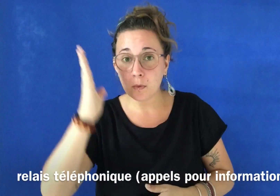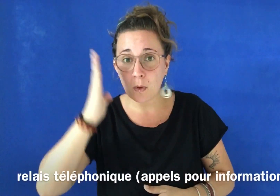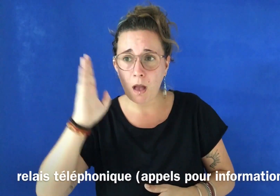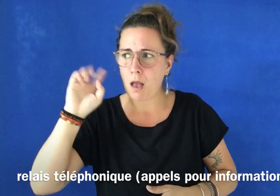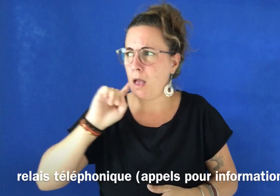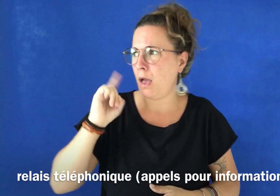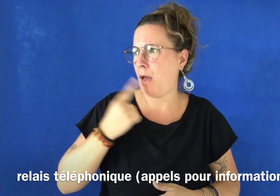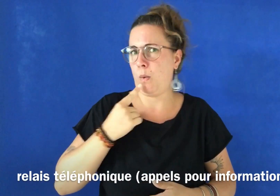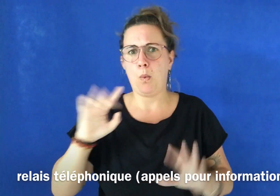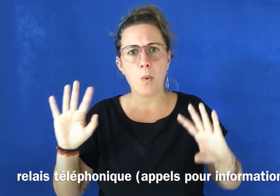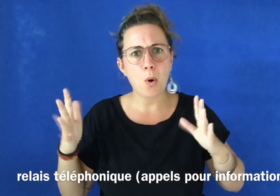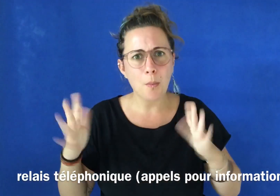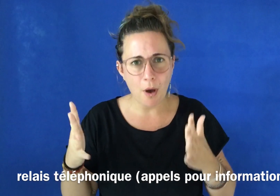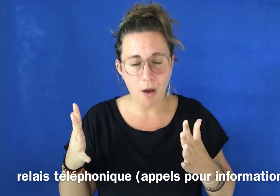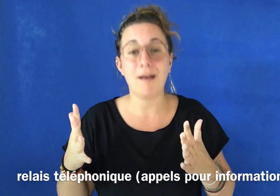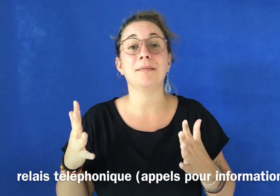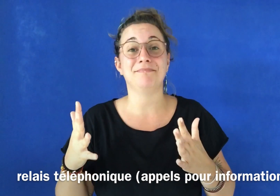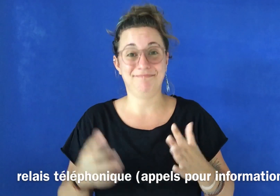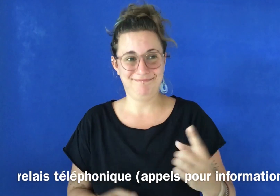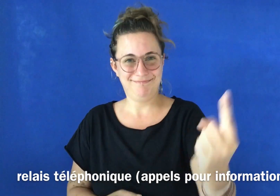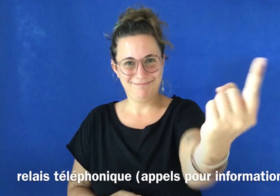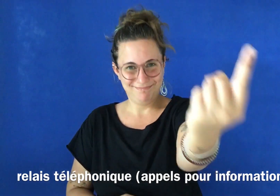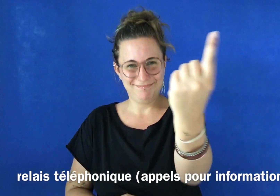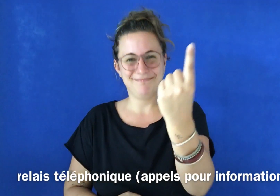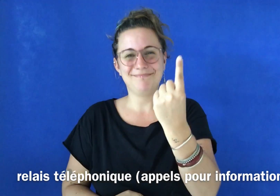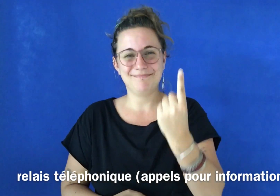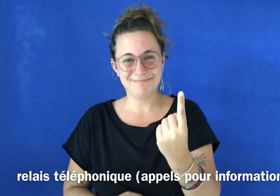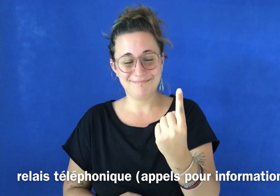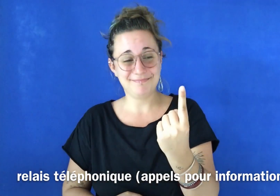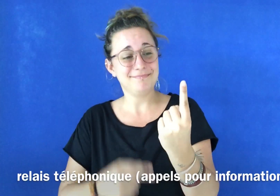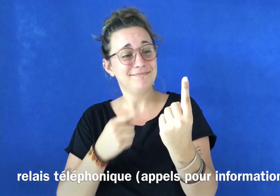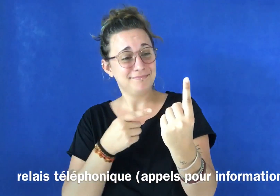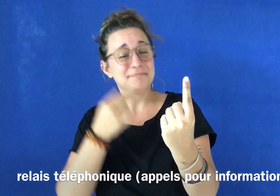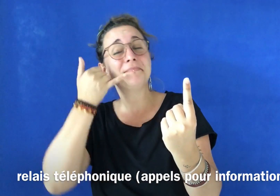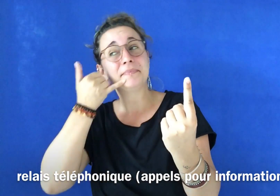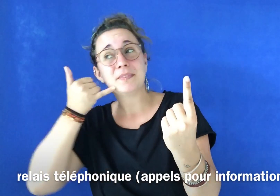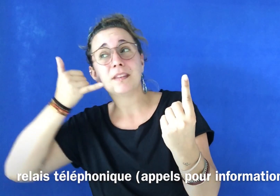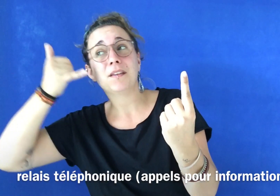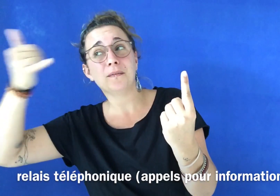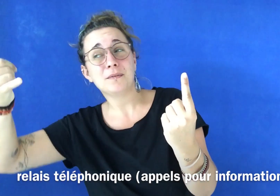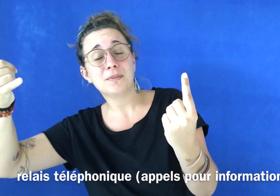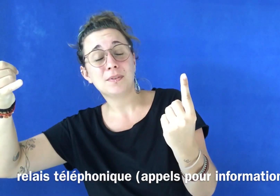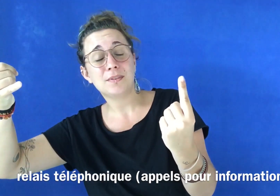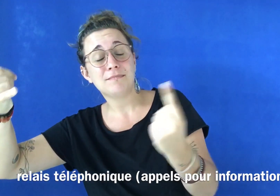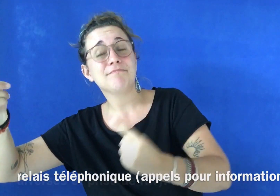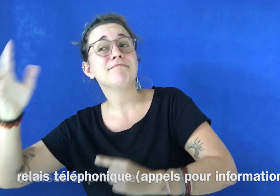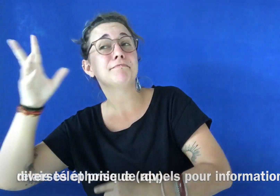Relais téléphonique Appel pour informations diverses et prise de rendez-vous